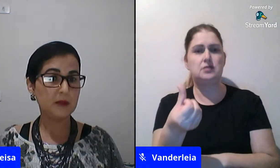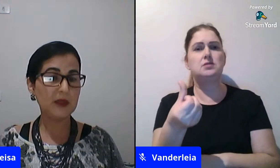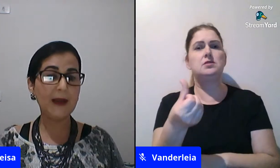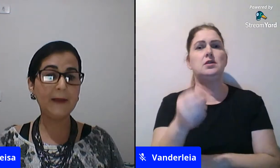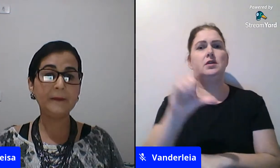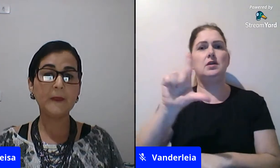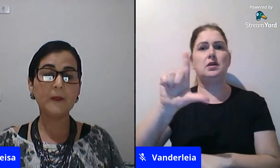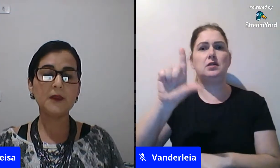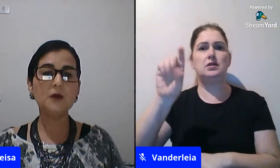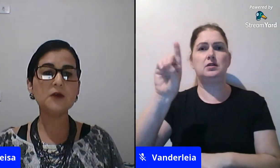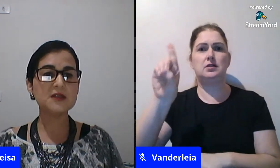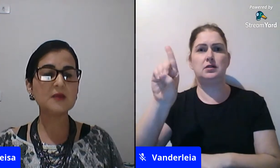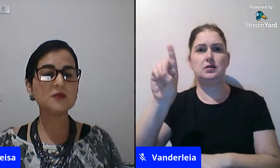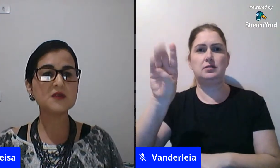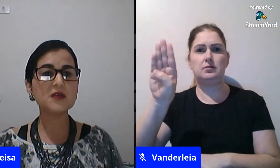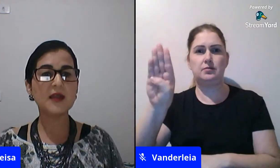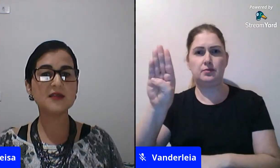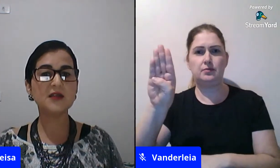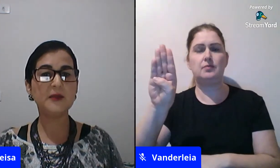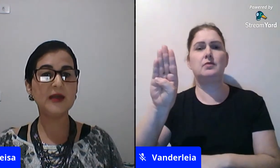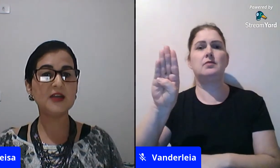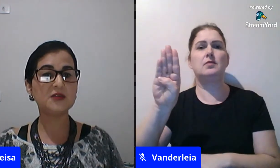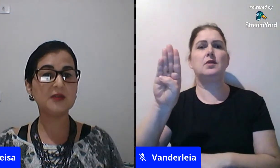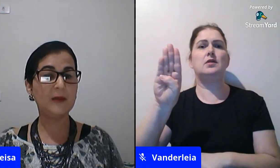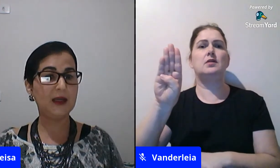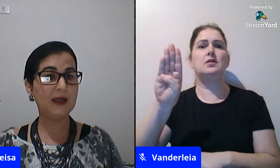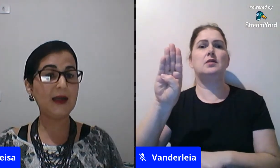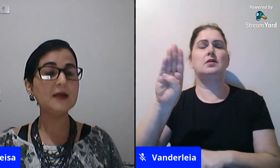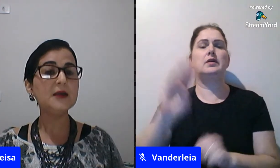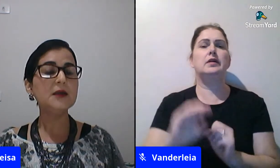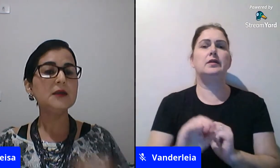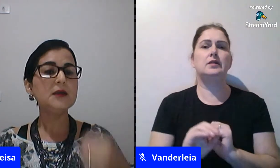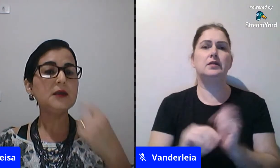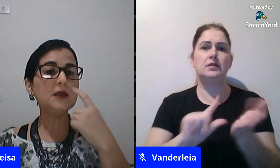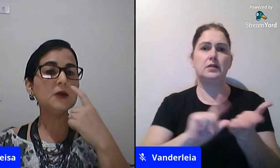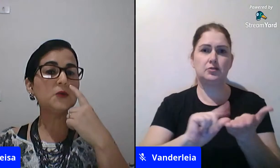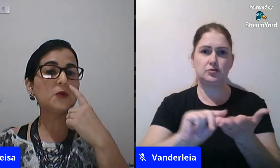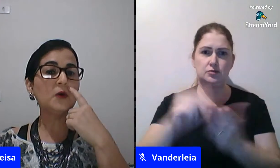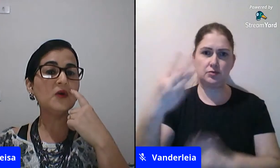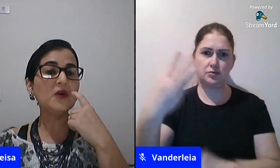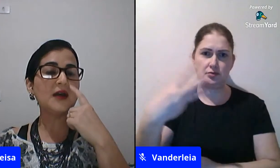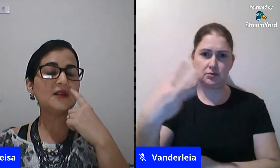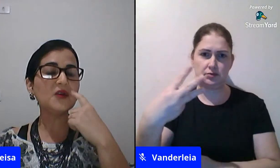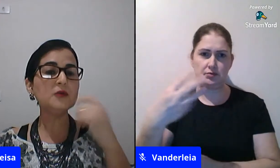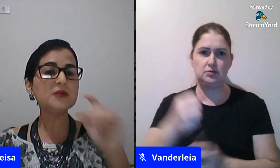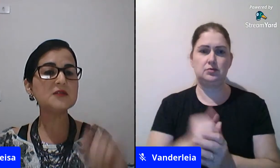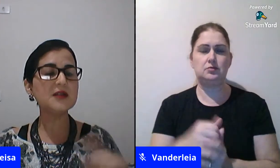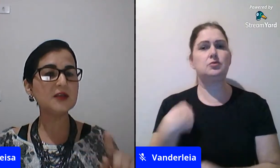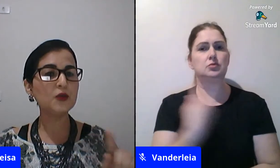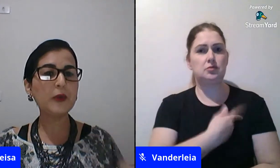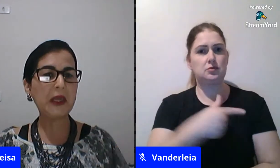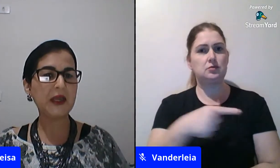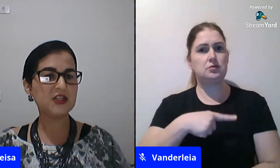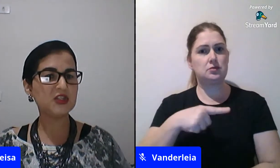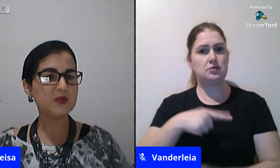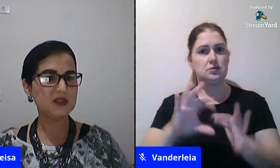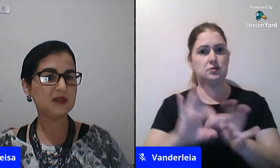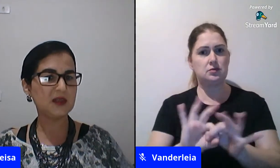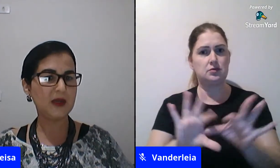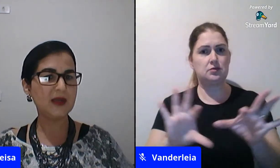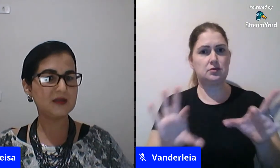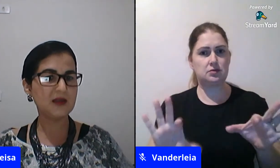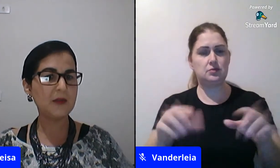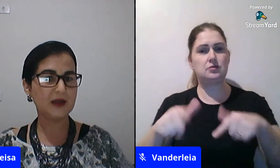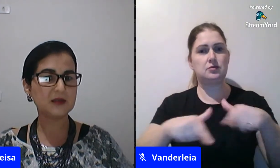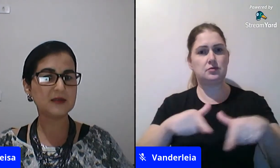tá então nós temos essa liberdade de trabalhar e eu tô contextualizando por que que a gente